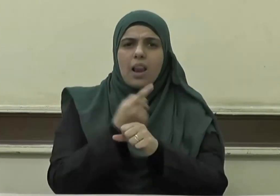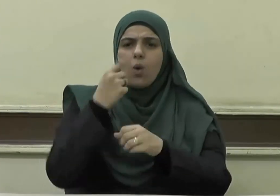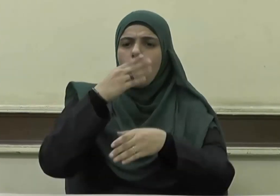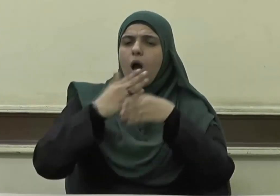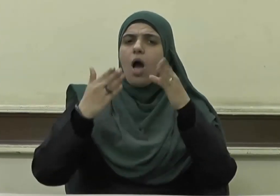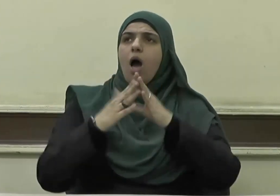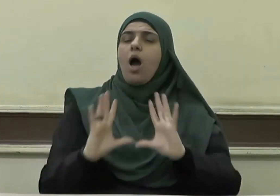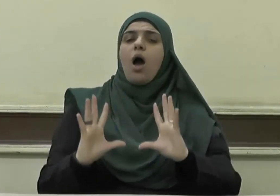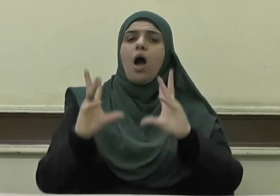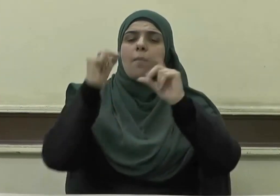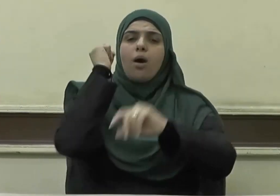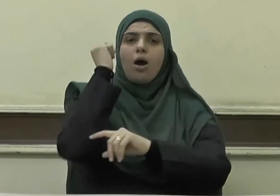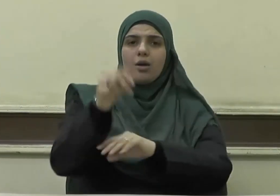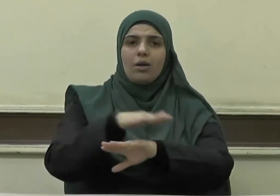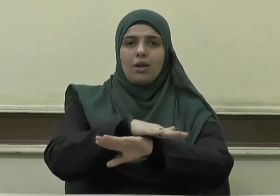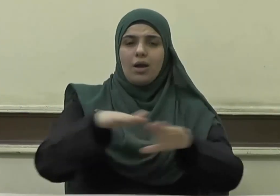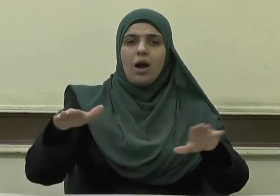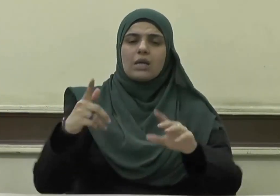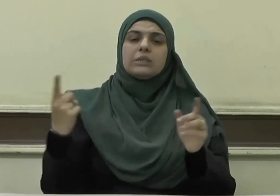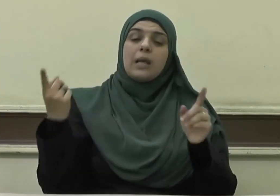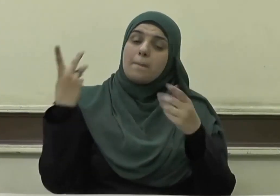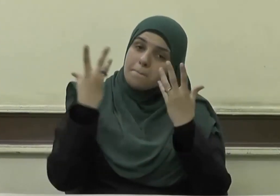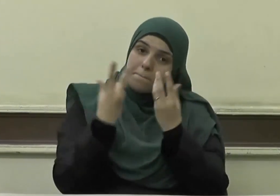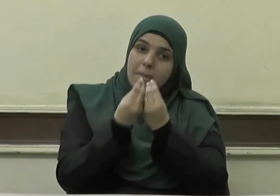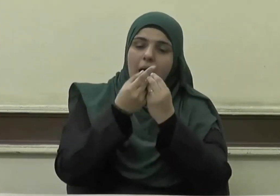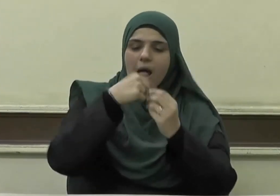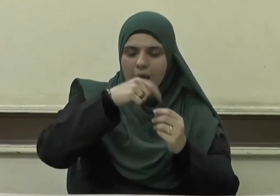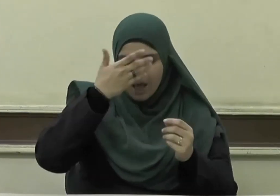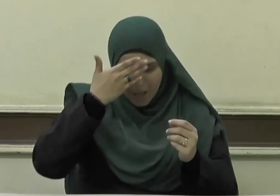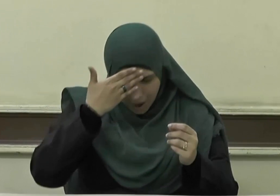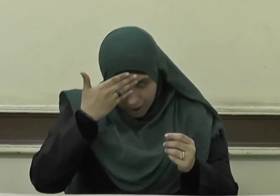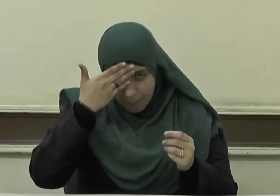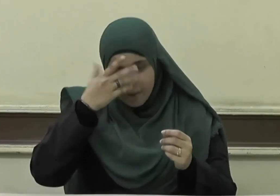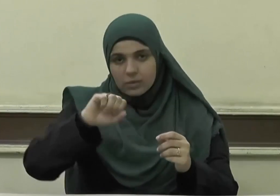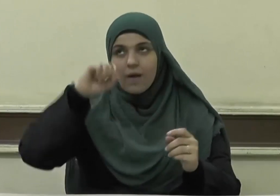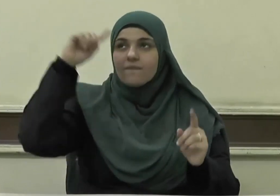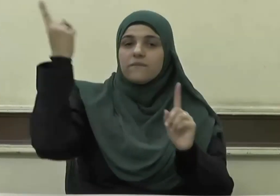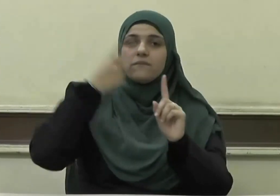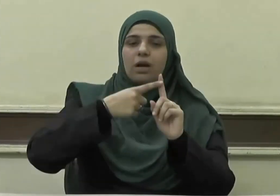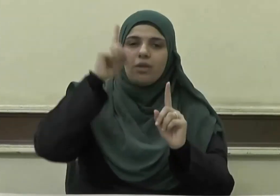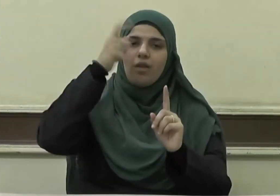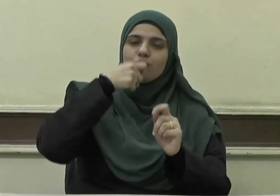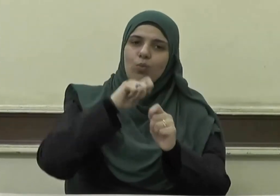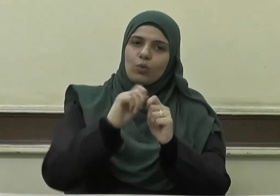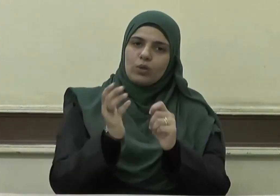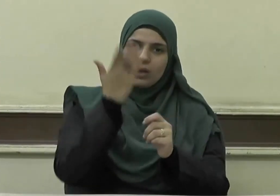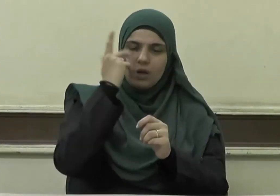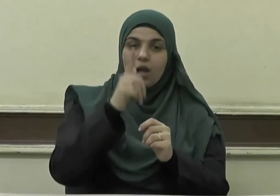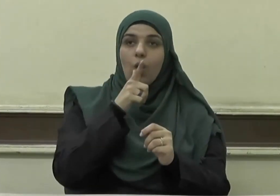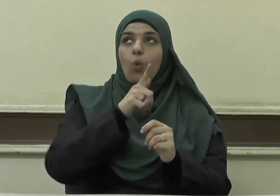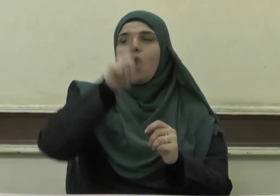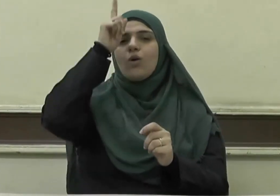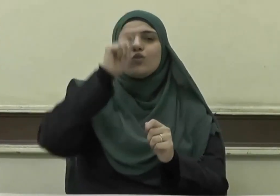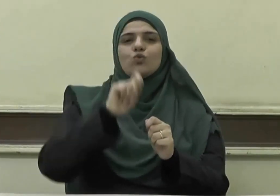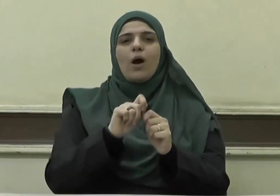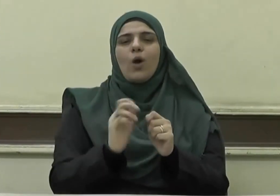الأرض إلى جانب العبادة المفروضة يقول تعالى فإذا